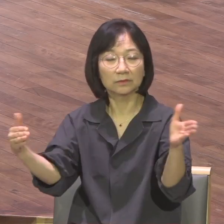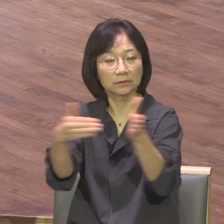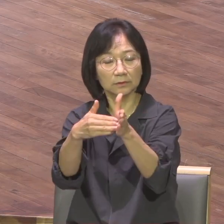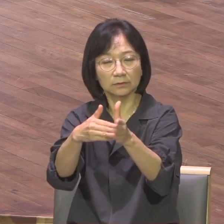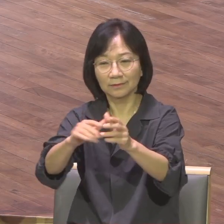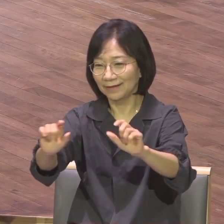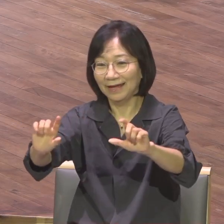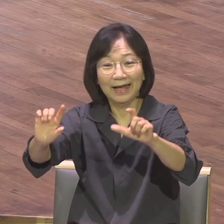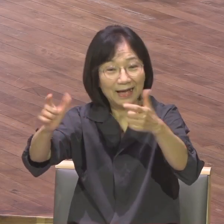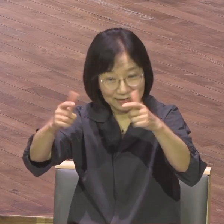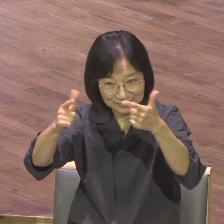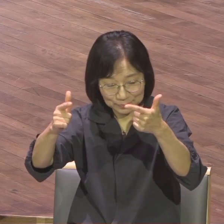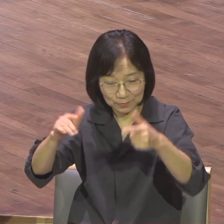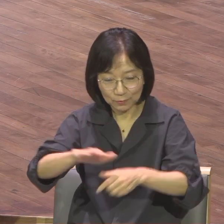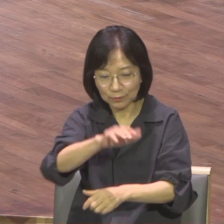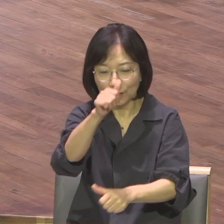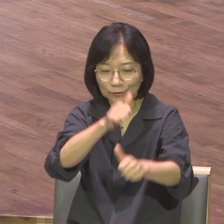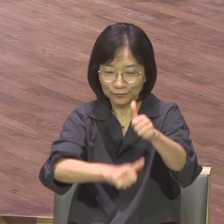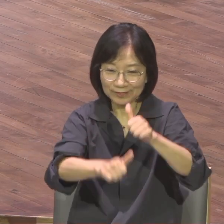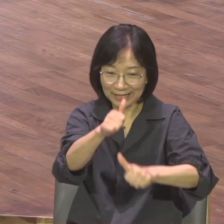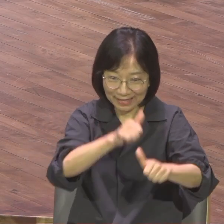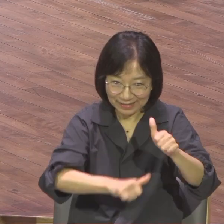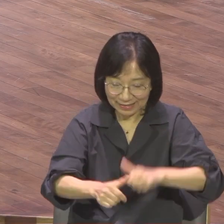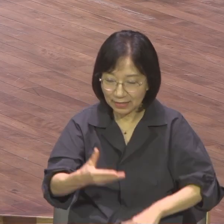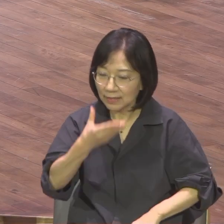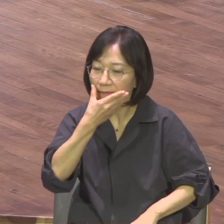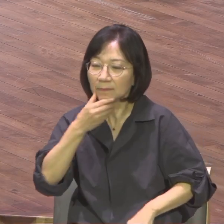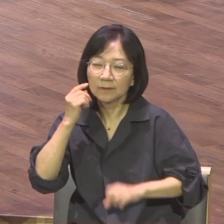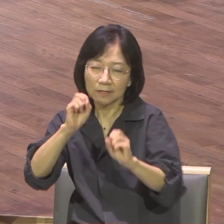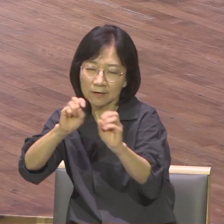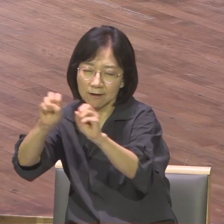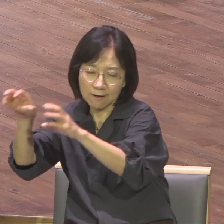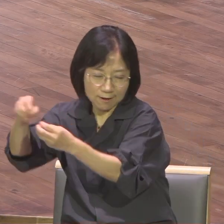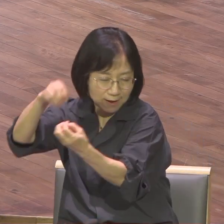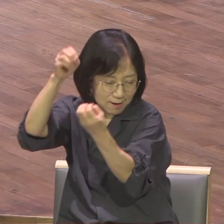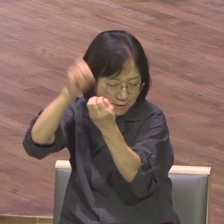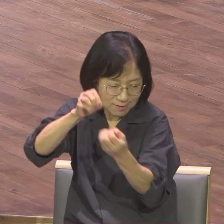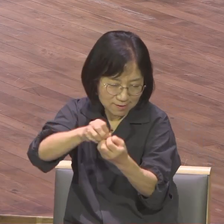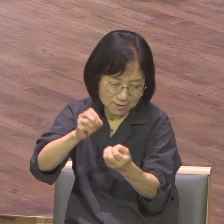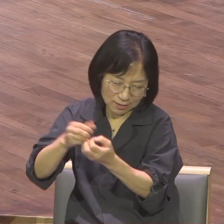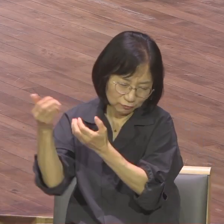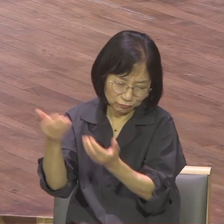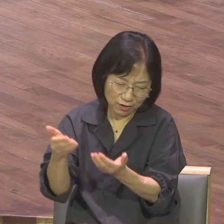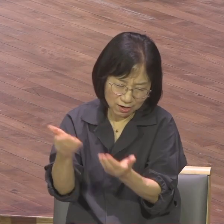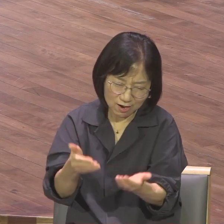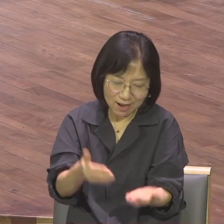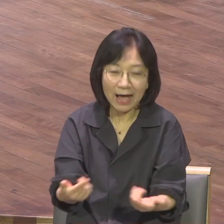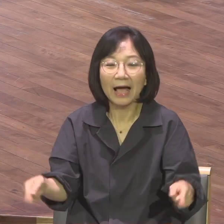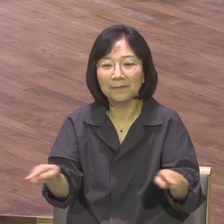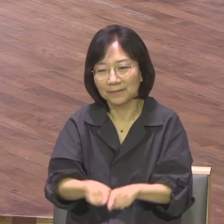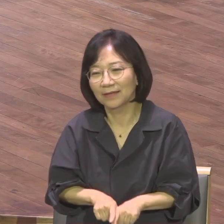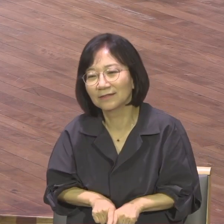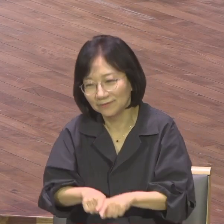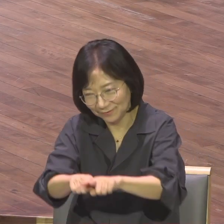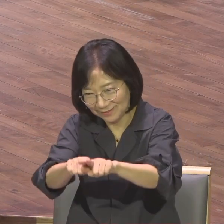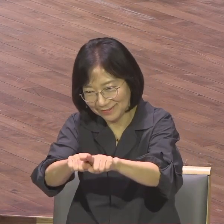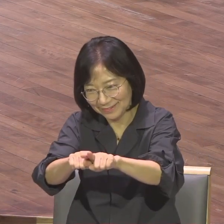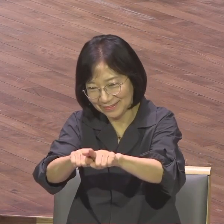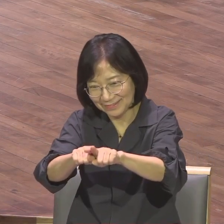있는 우리의 후대들과 앞으로 일어날 후대들과 함께 걸어가기 위해서는 오늘 우리는